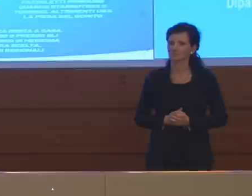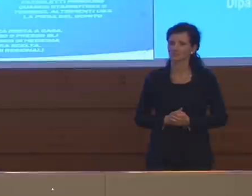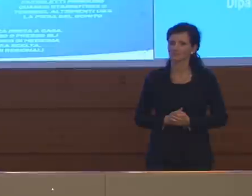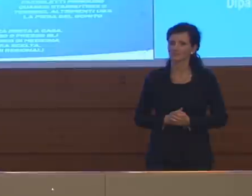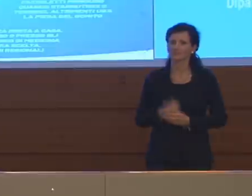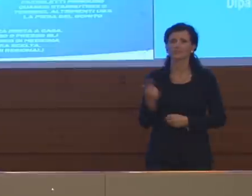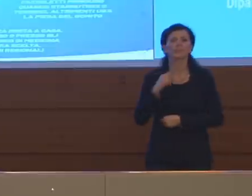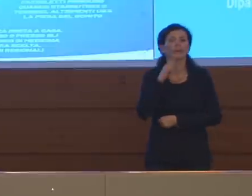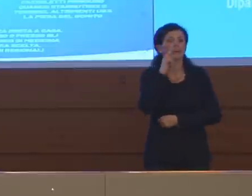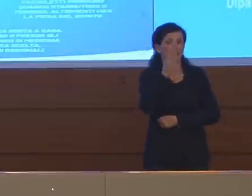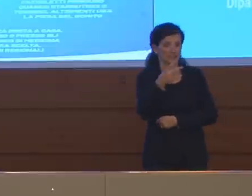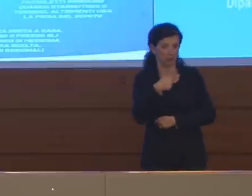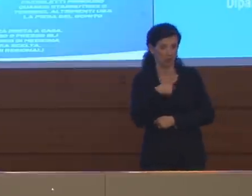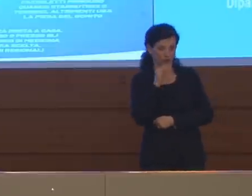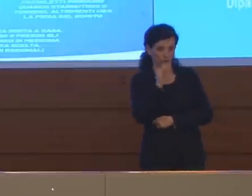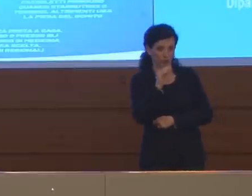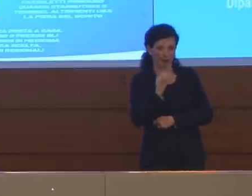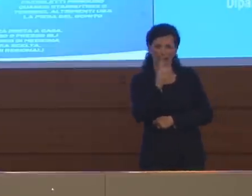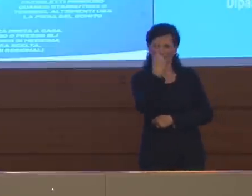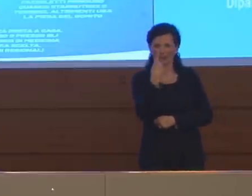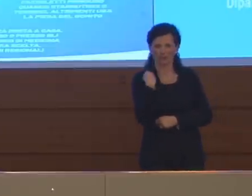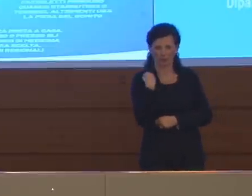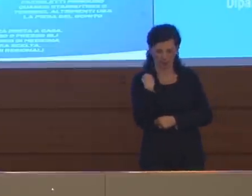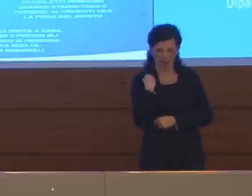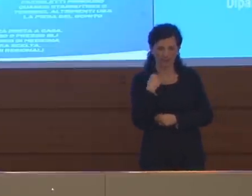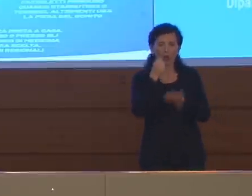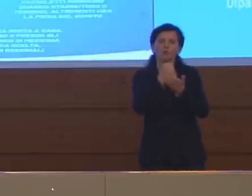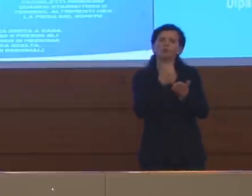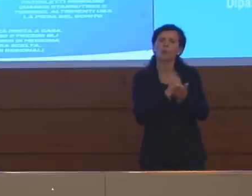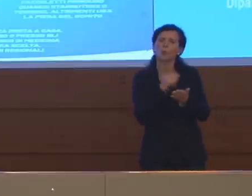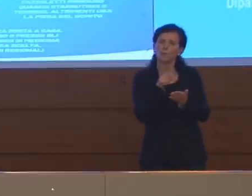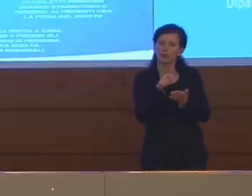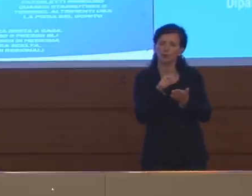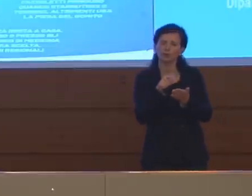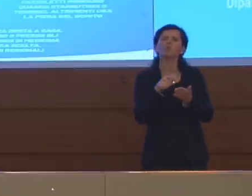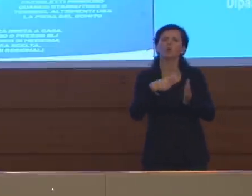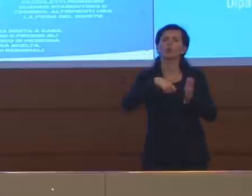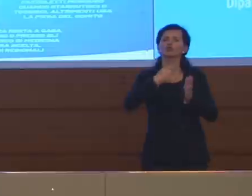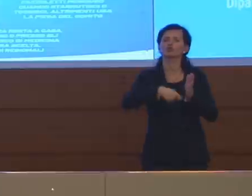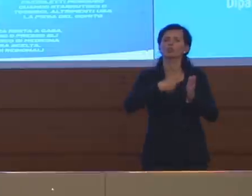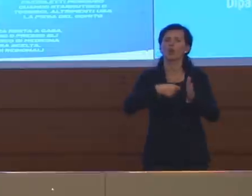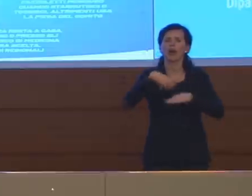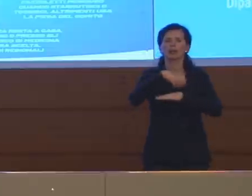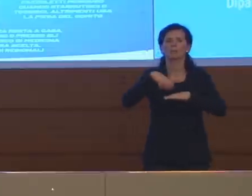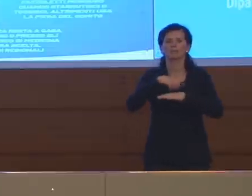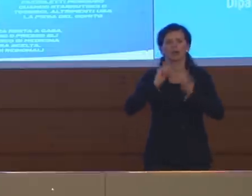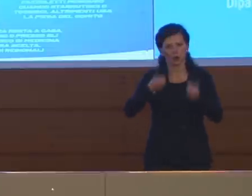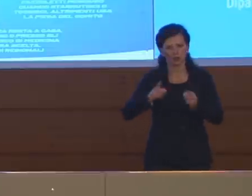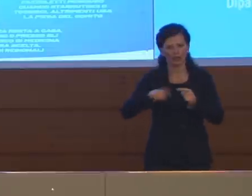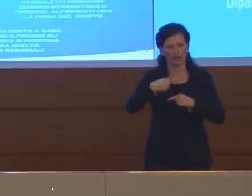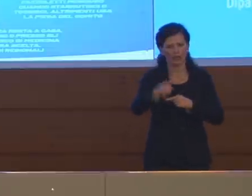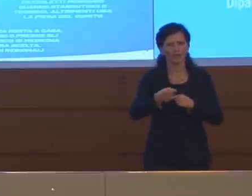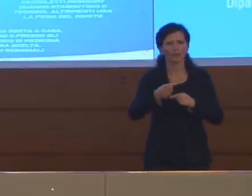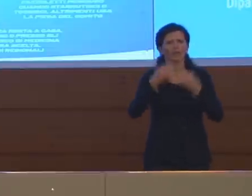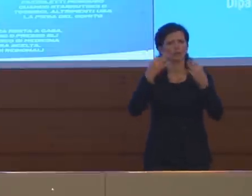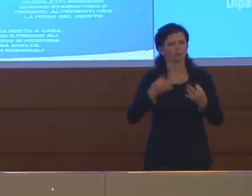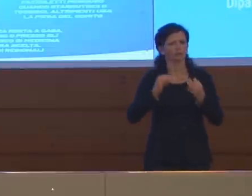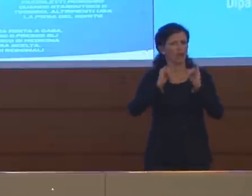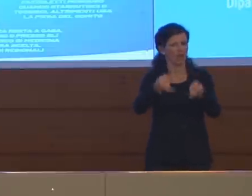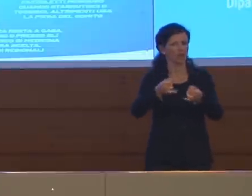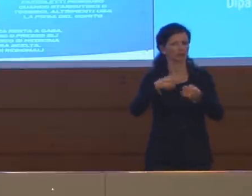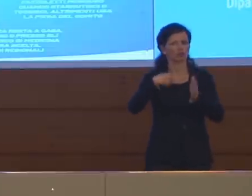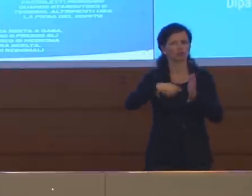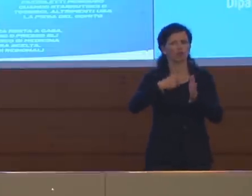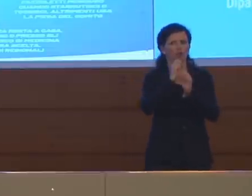Rispondo alla sua domanda, che era la prima domanda. Allora il documento sarà una circolare ministeriale che uscirà nei prossimi giorni e quindi avrà tutte le indicazioni,